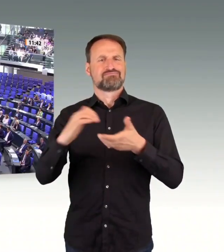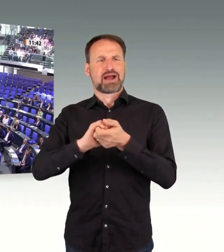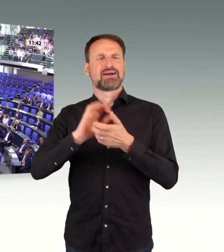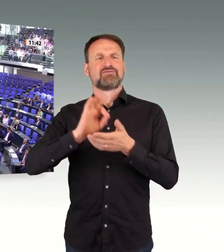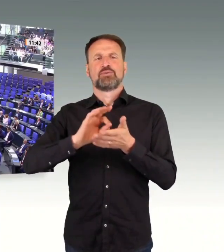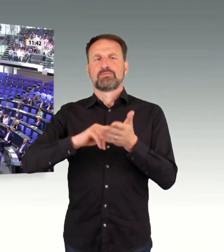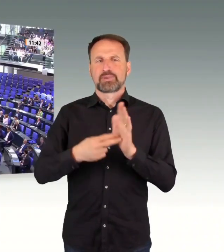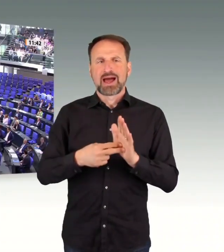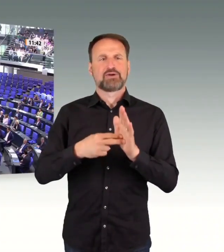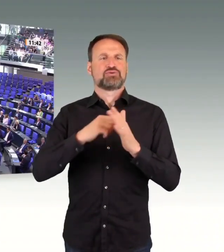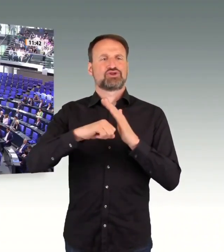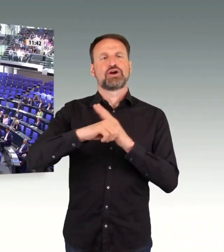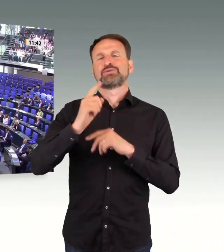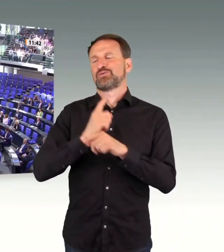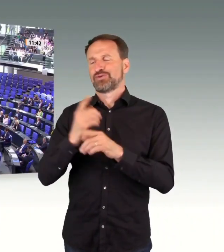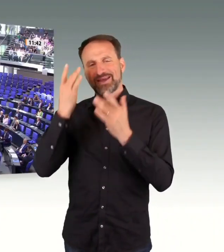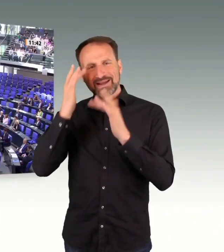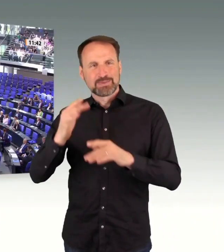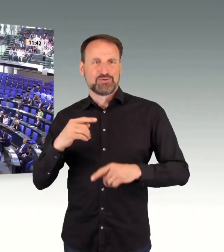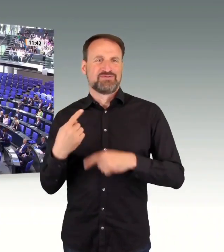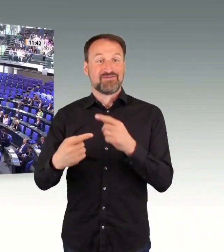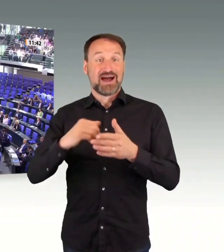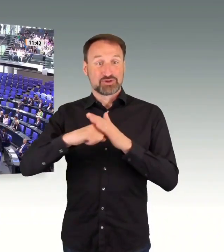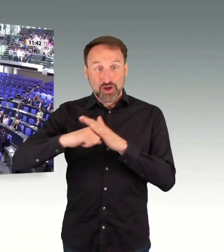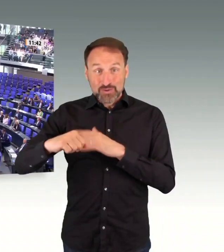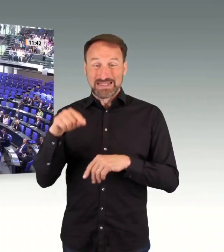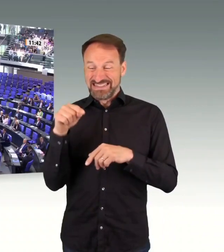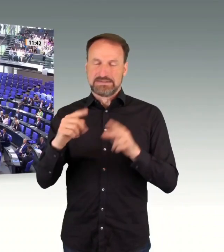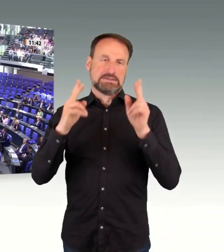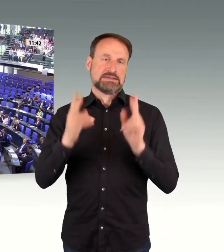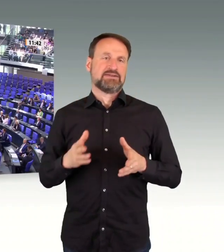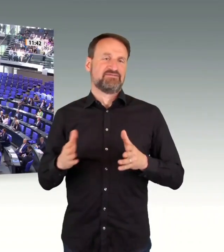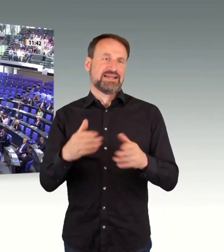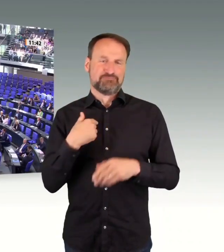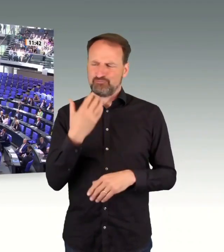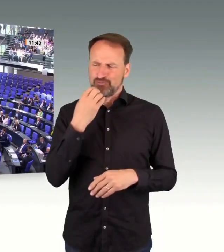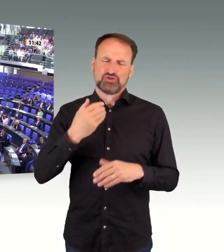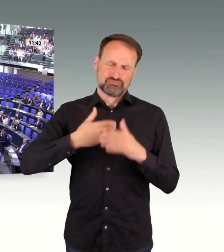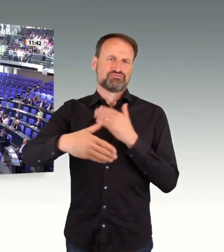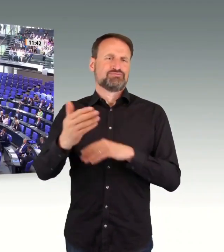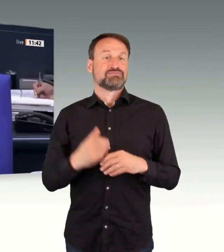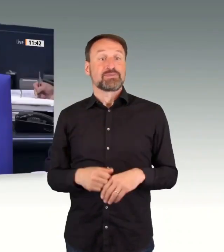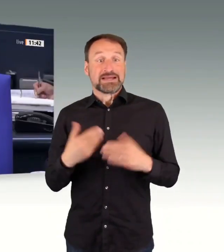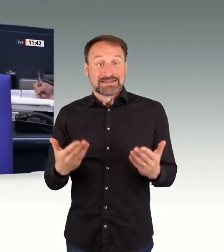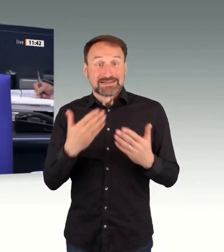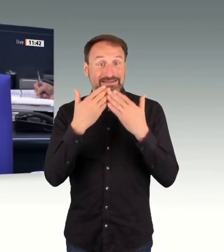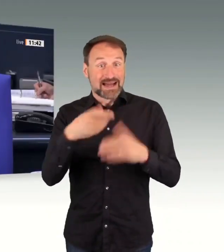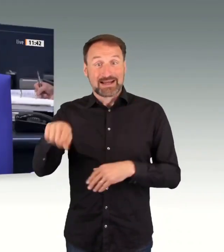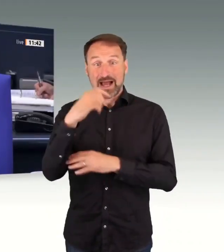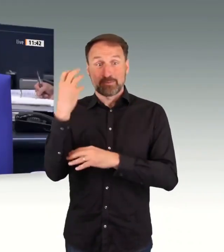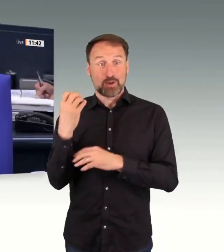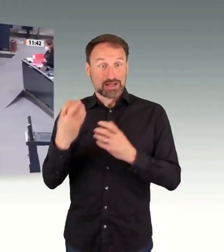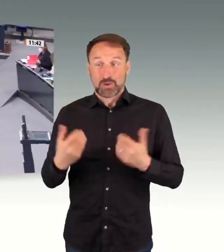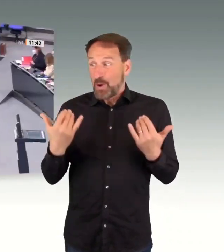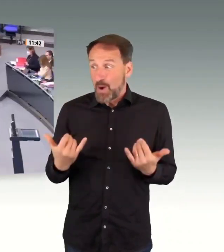Das Wort hat der Kollege Ulrich Lange